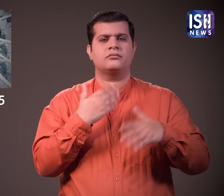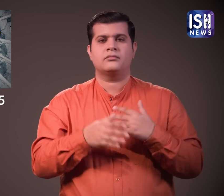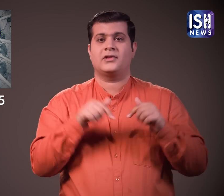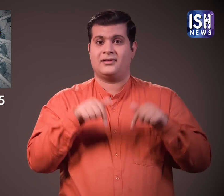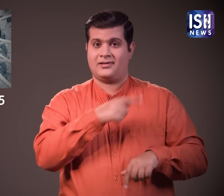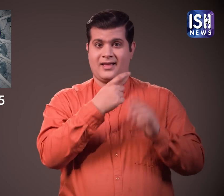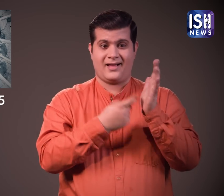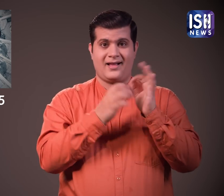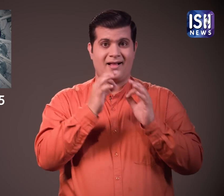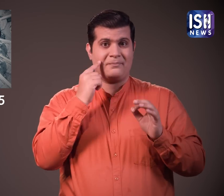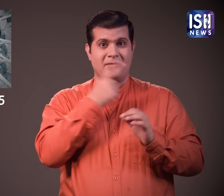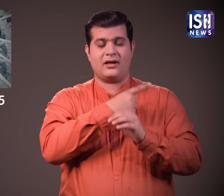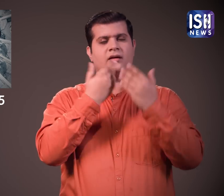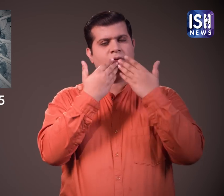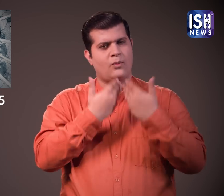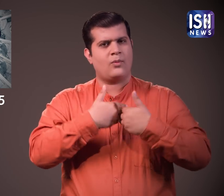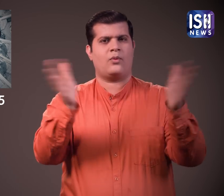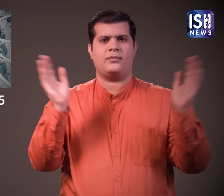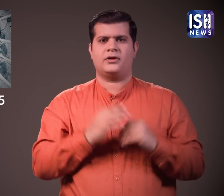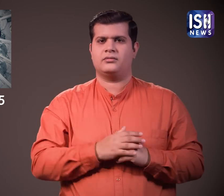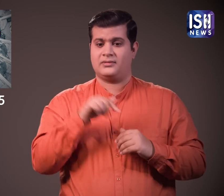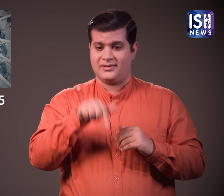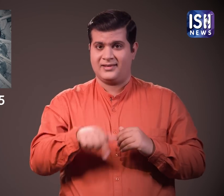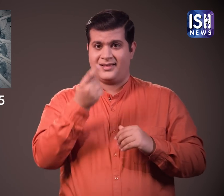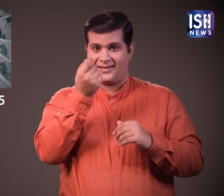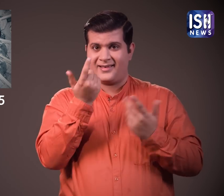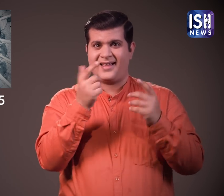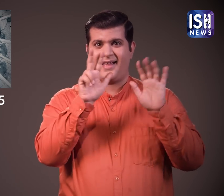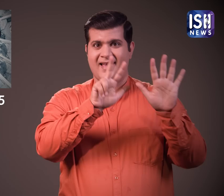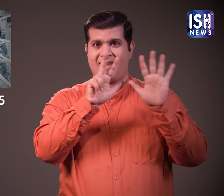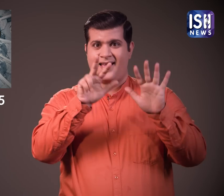अब RBI ने गोशना की है कि कोई भी नोट गायब नहीं हुआ है